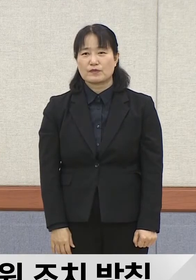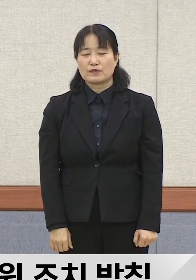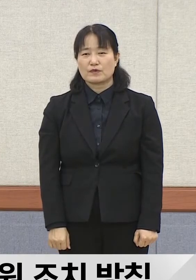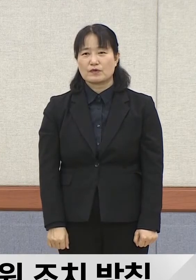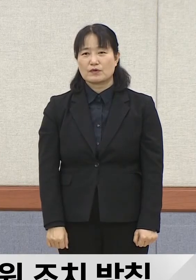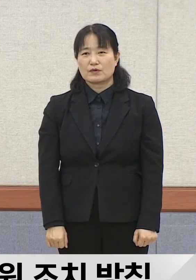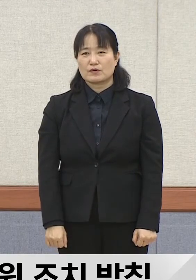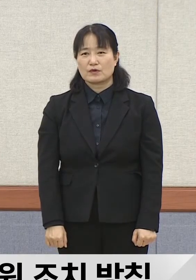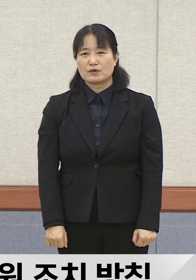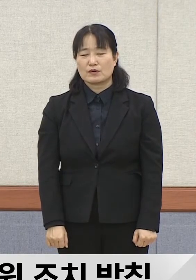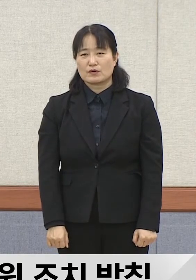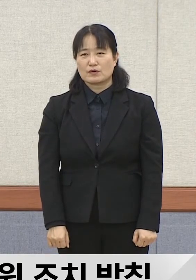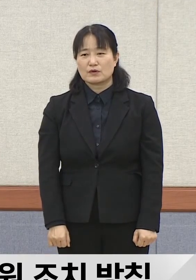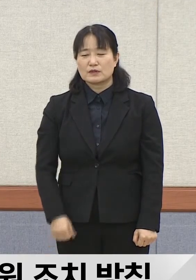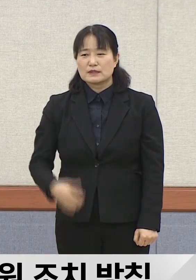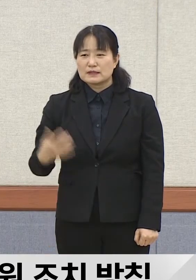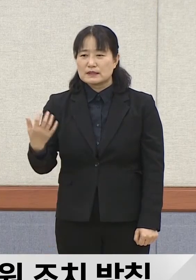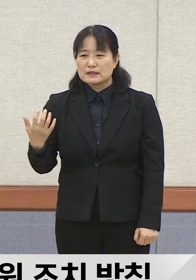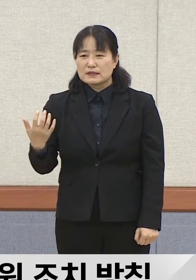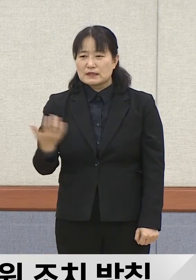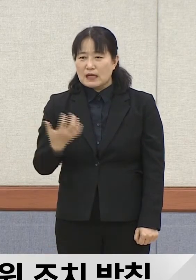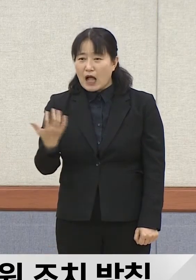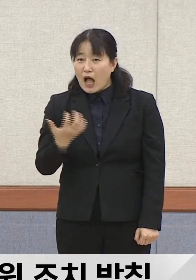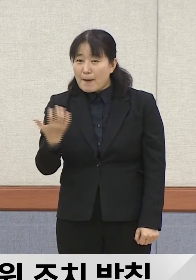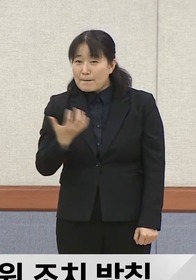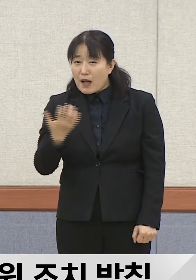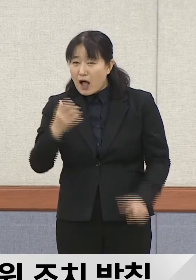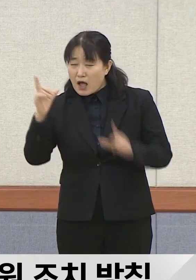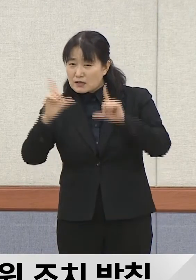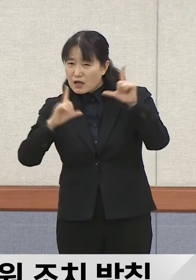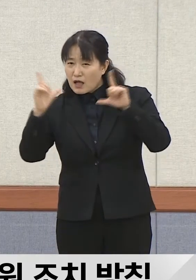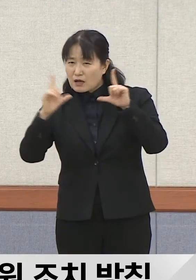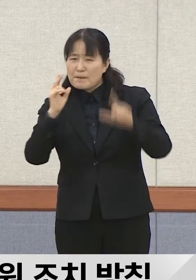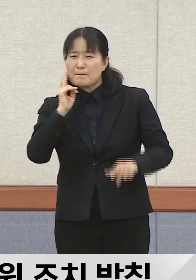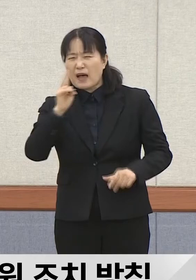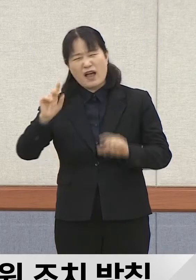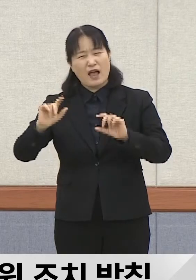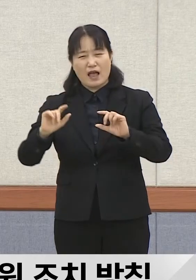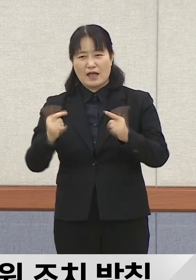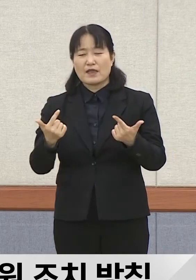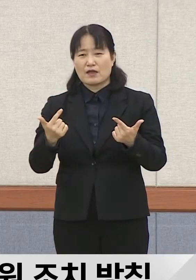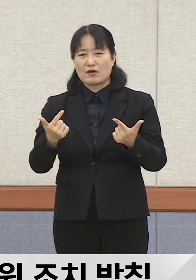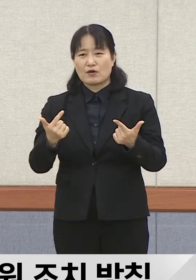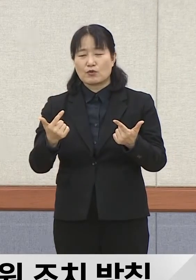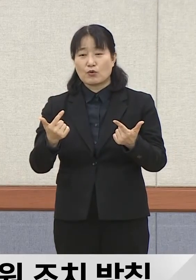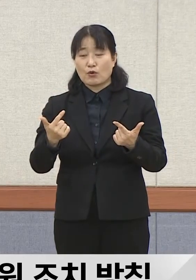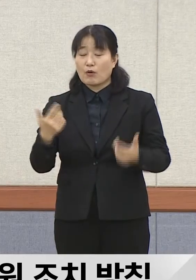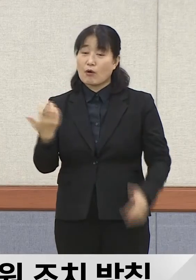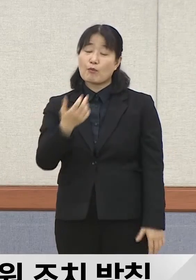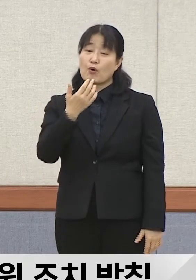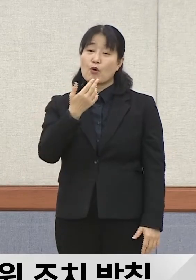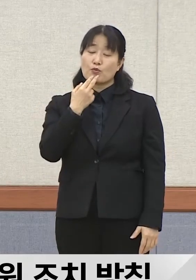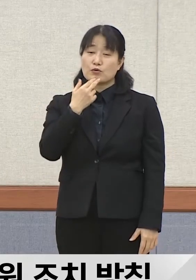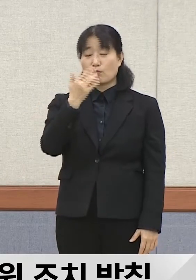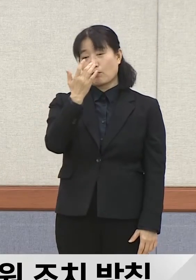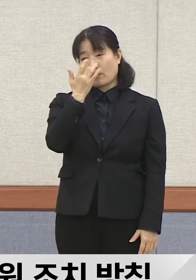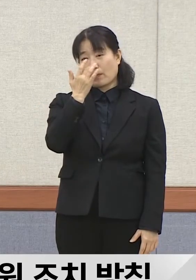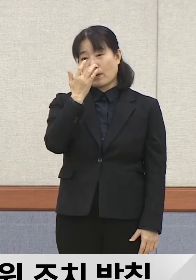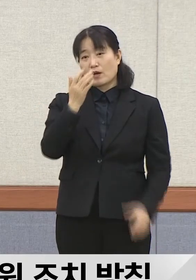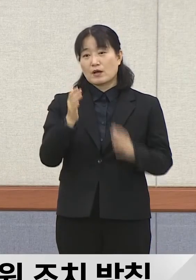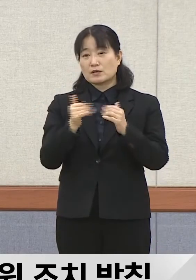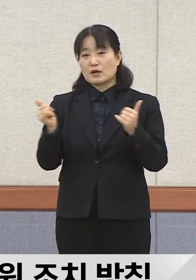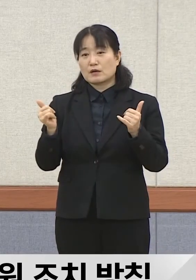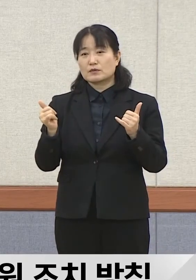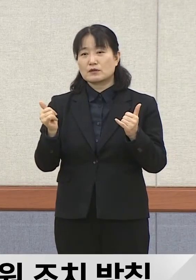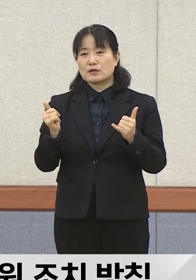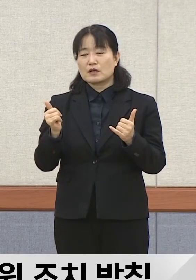증상들은 다들 중증이라든가 그런 건 아니고요 무증상인 분들이 있고 두 분 정도가